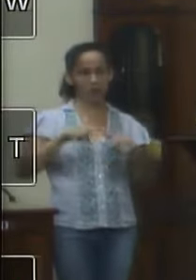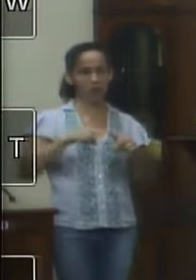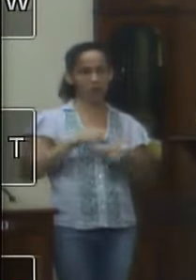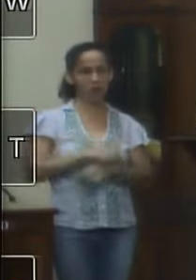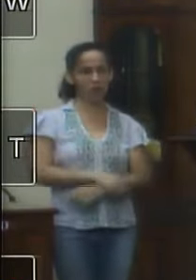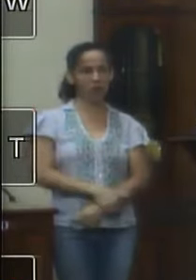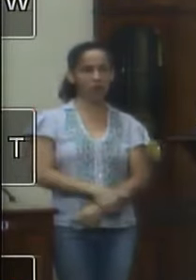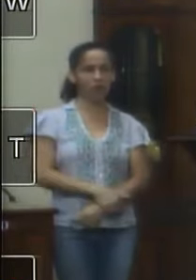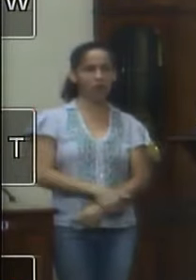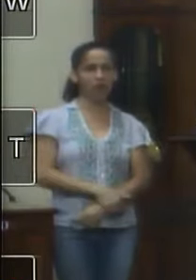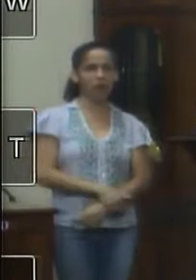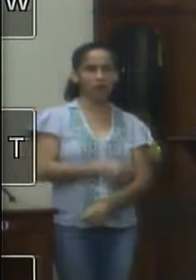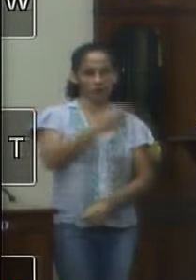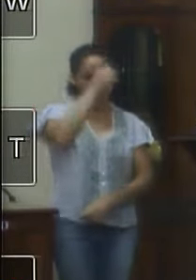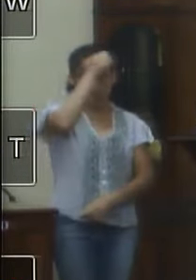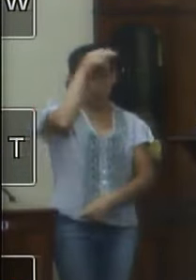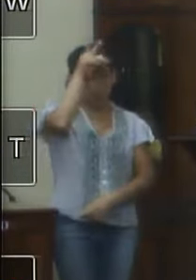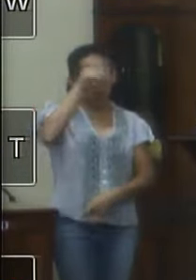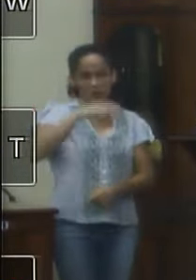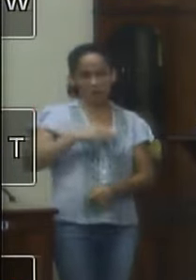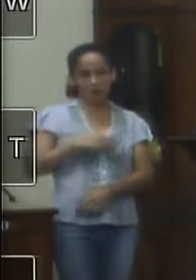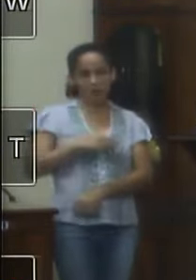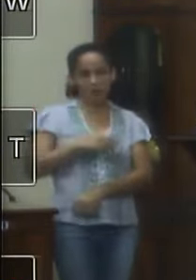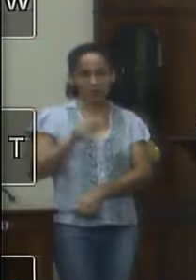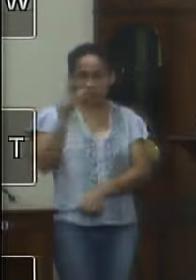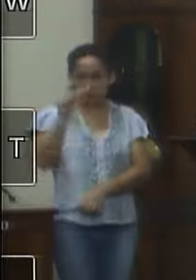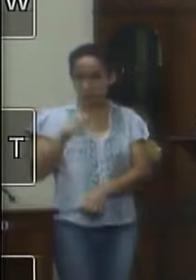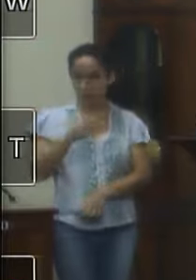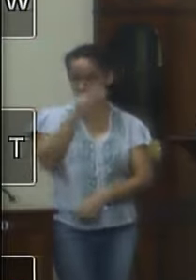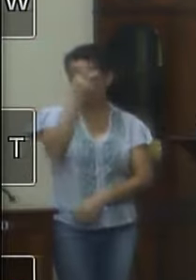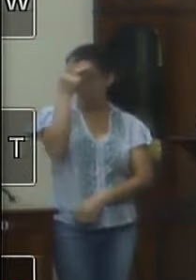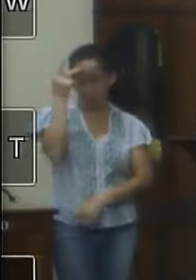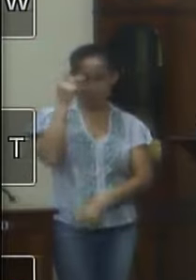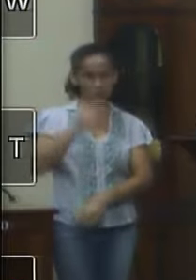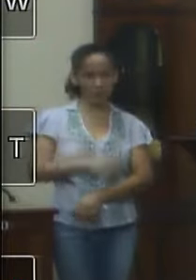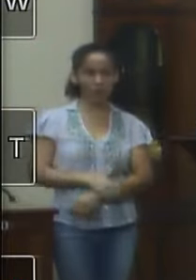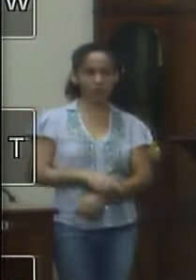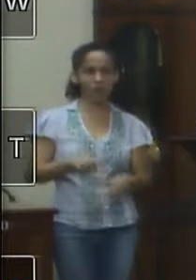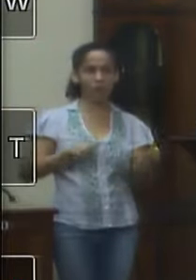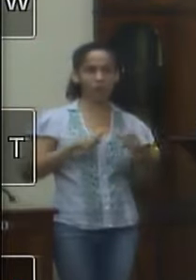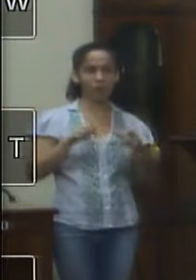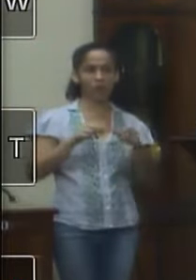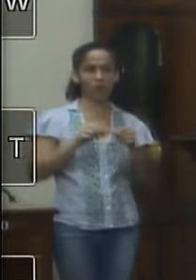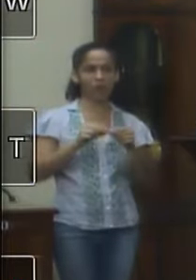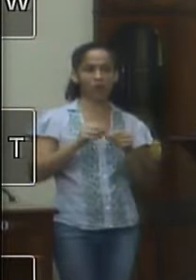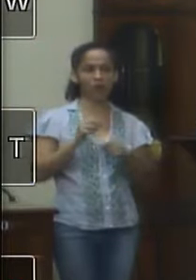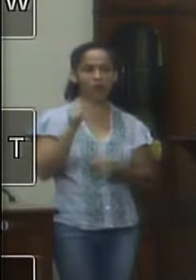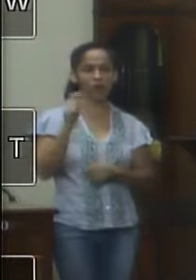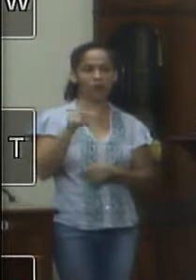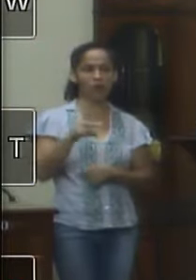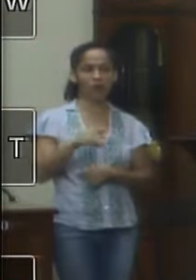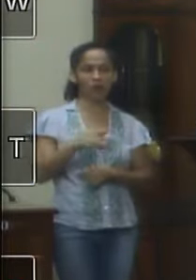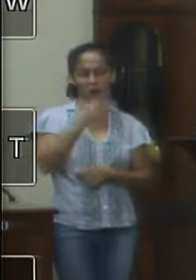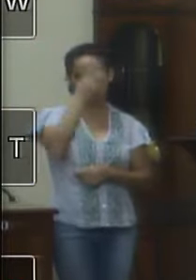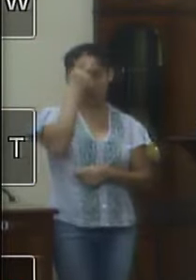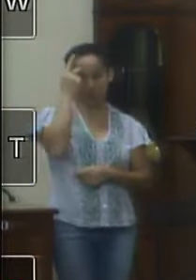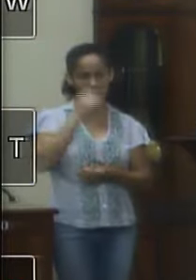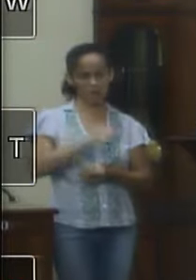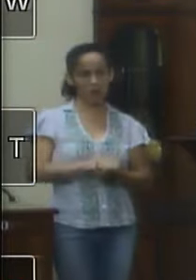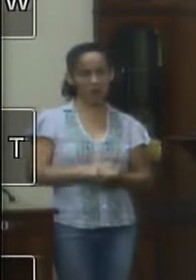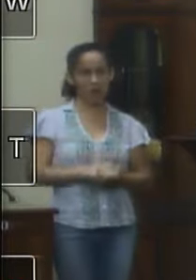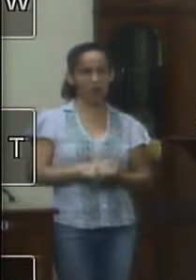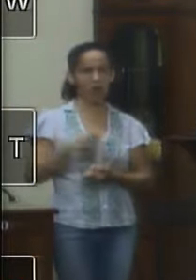essa essa pessoa presidente que está trabalhando com a aposentadoria dos funcionários